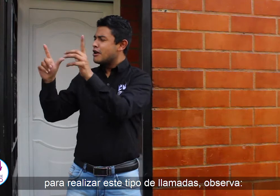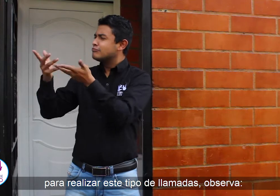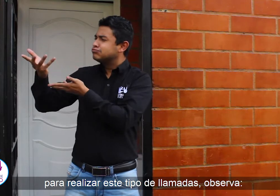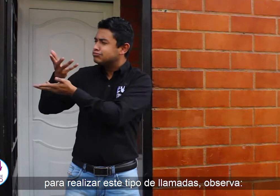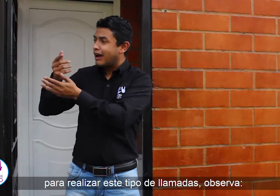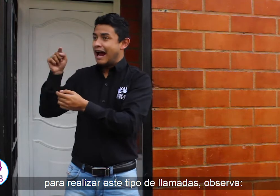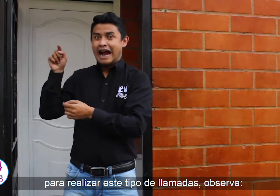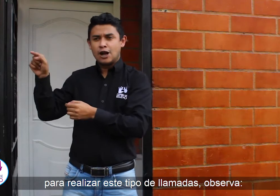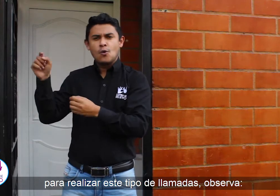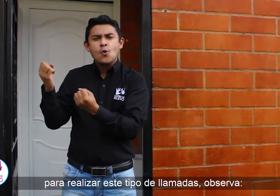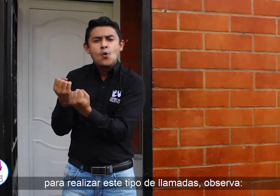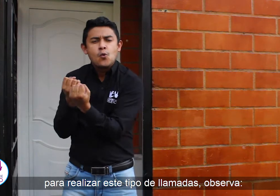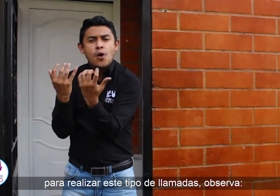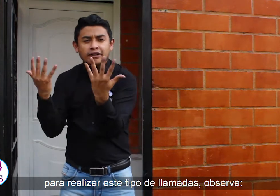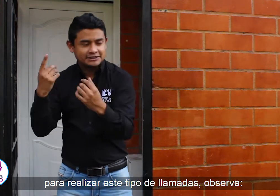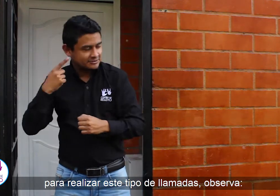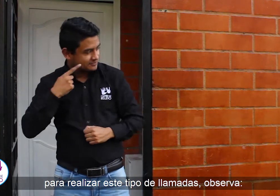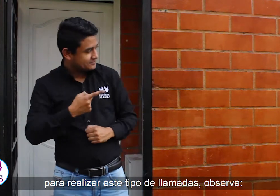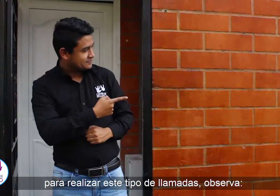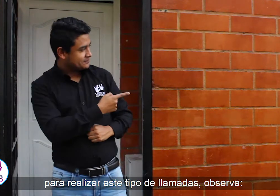realizar este tipo de llamadas. Observa.